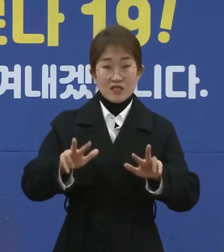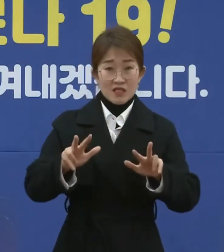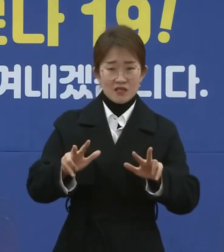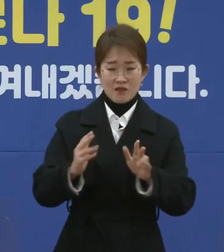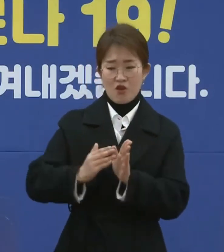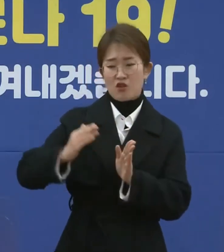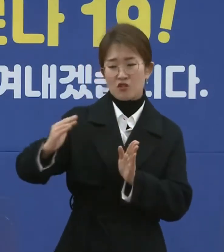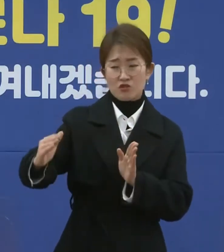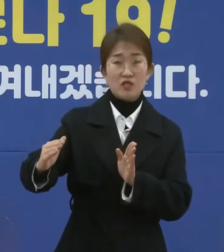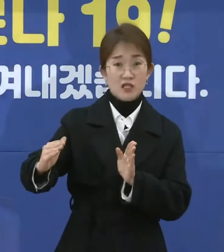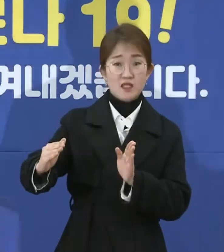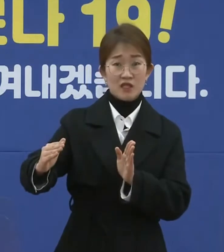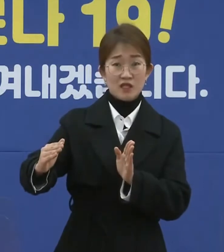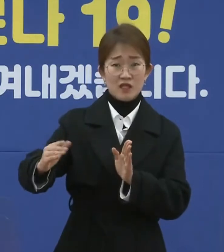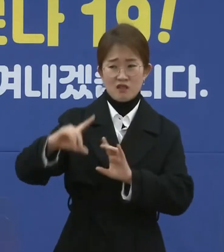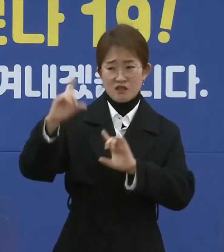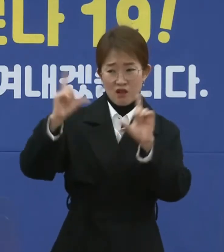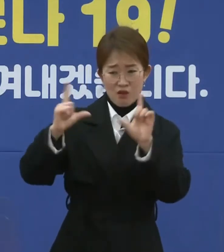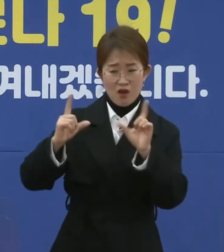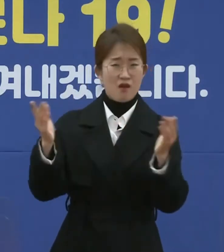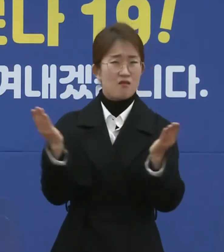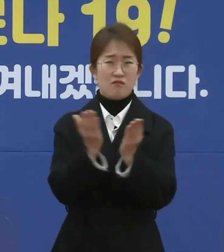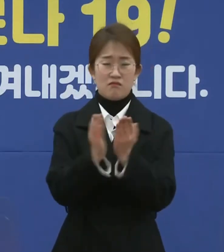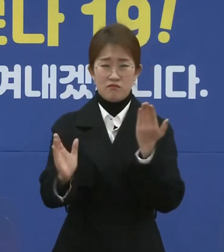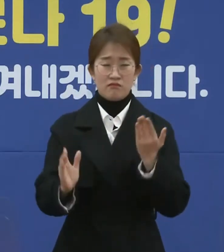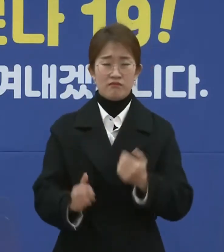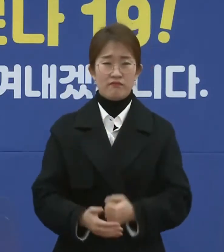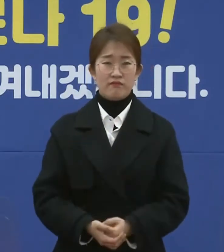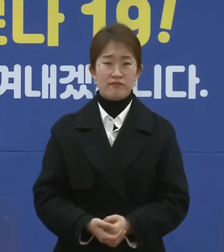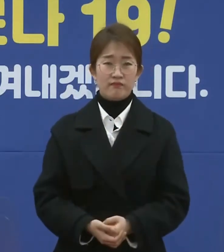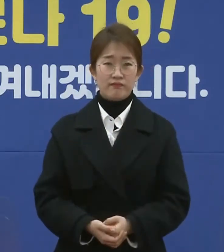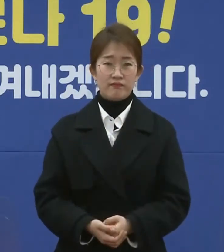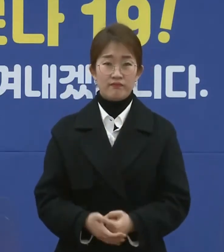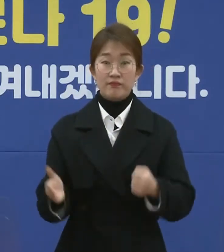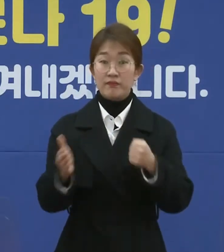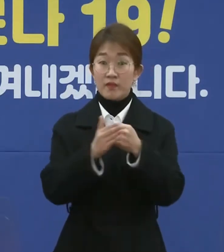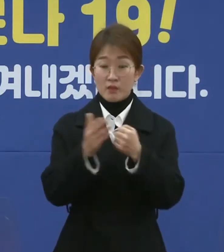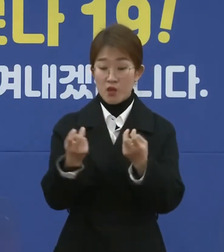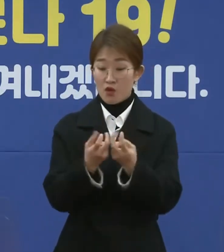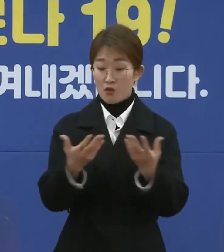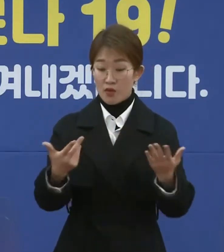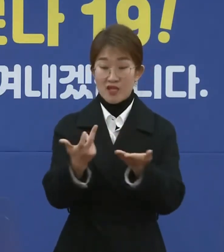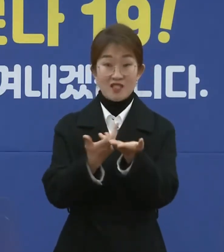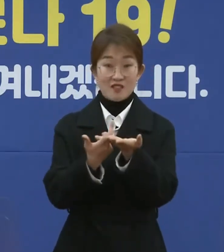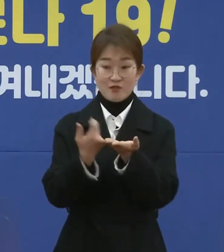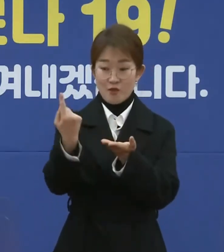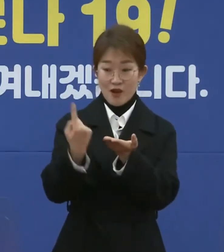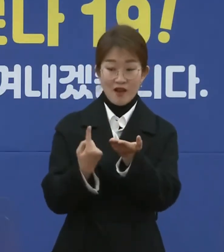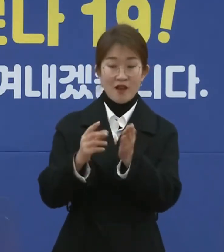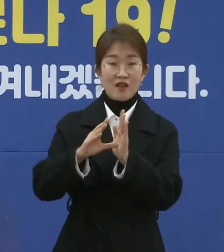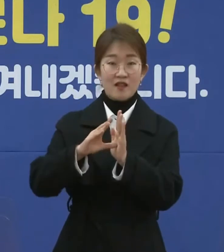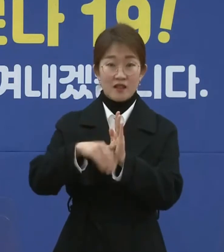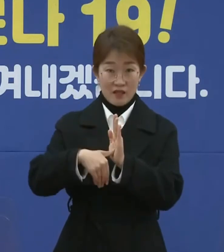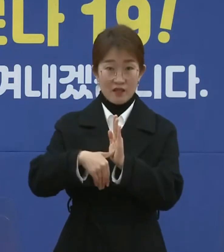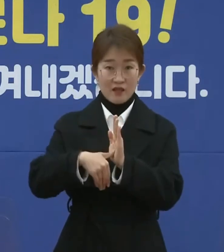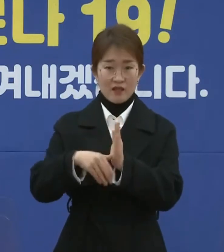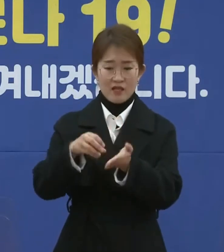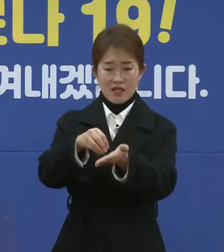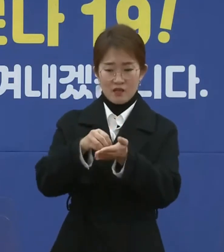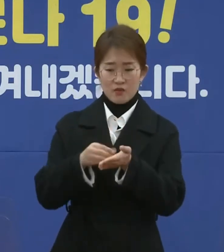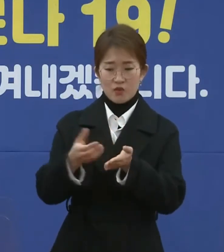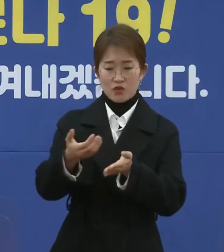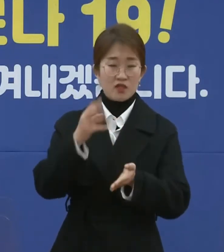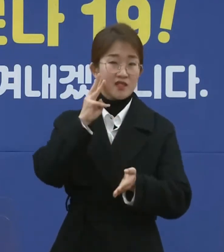거리 두기를 적용하는 취지에 어긋납니다. 부득이하게 제주를 방문할 경우에는 입도 전